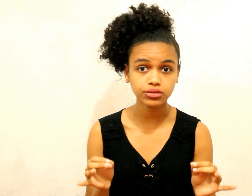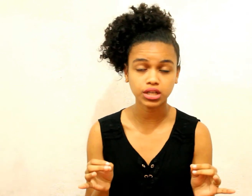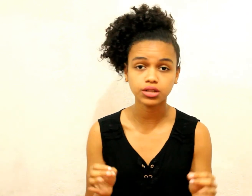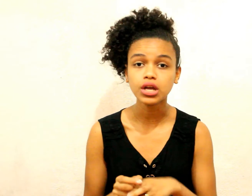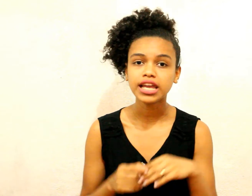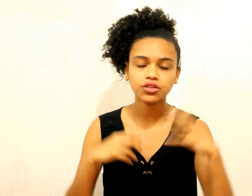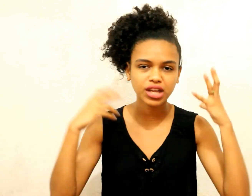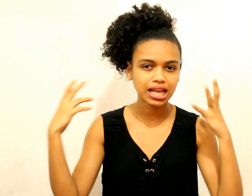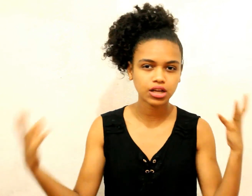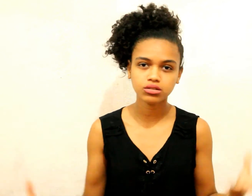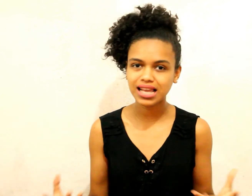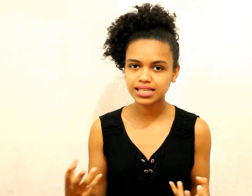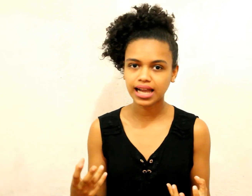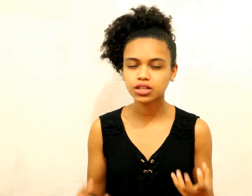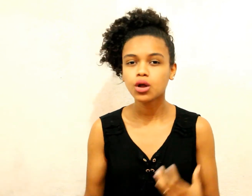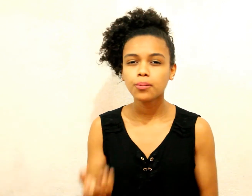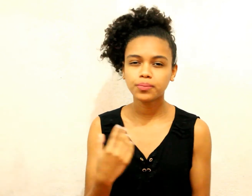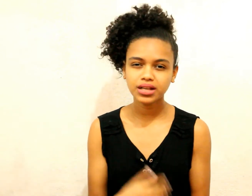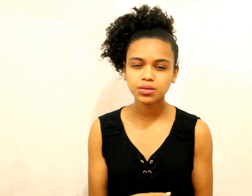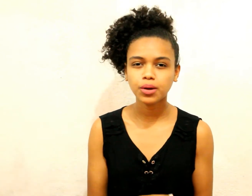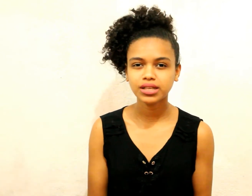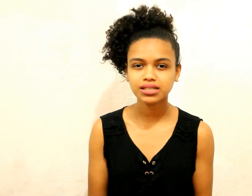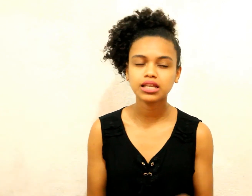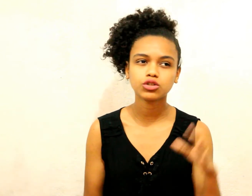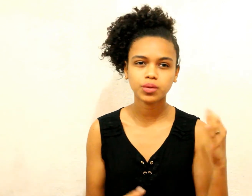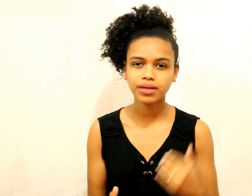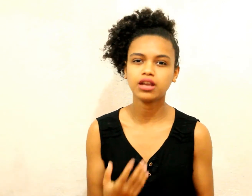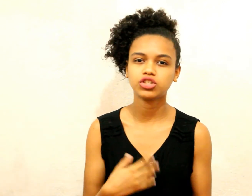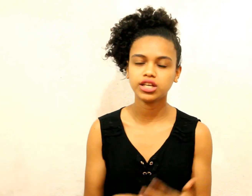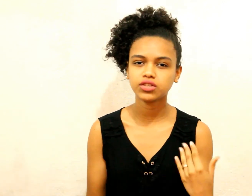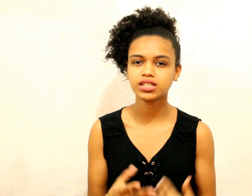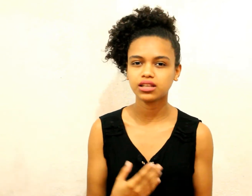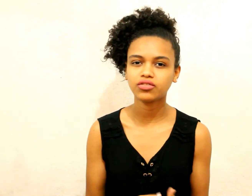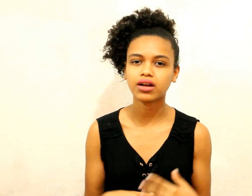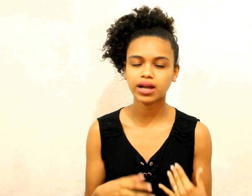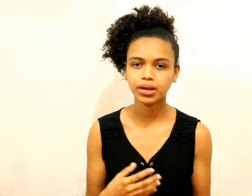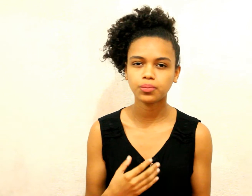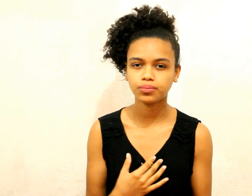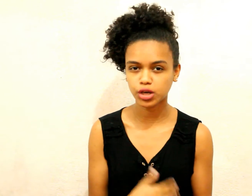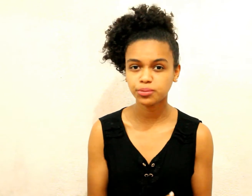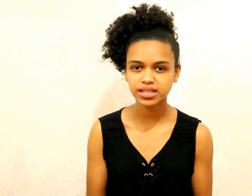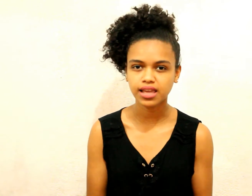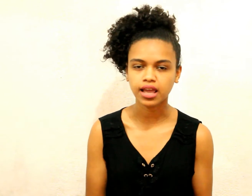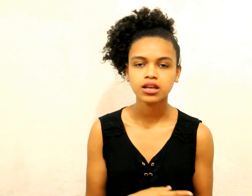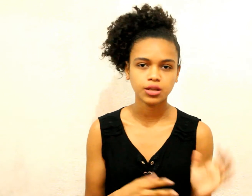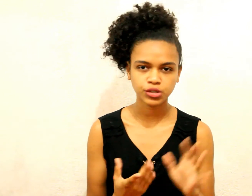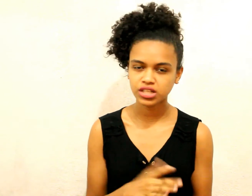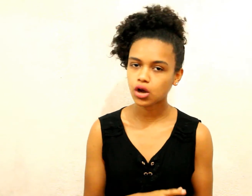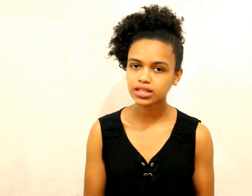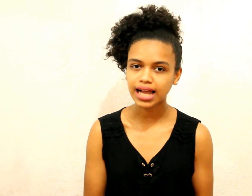nutrido E não fica aquele negócio ressecado Principalmente assim Nos primeiros dias que você tiver com o cabelo pós-BCE Depois que você cortar